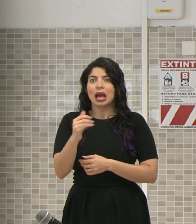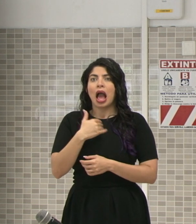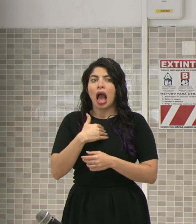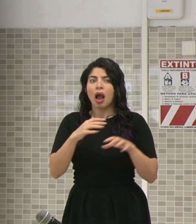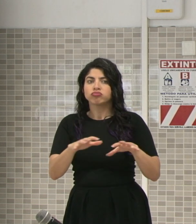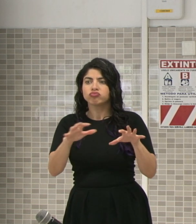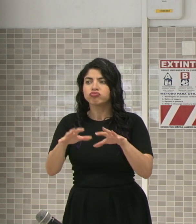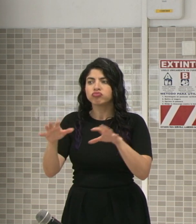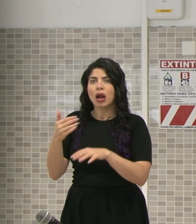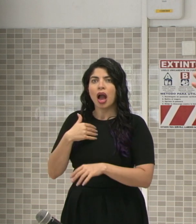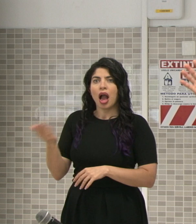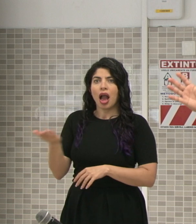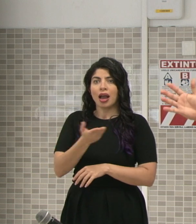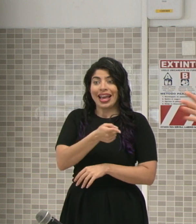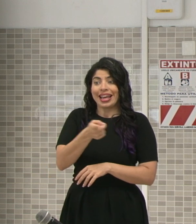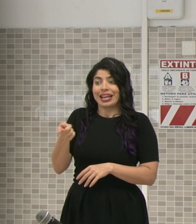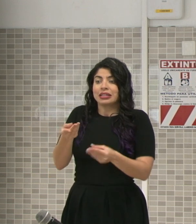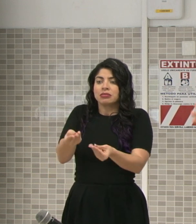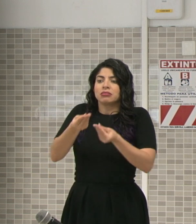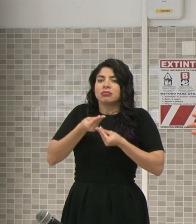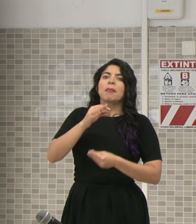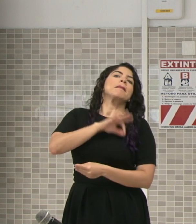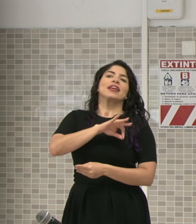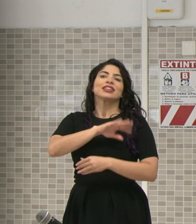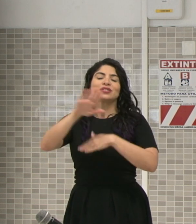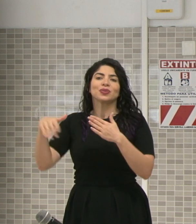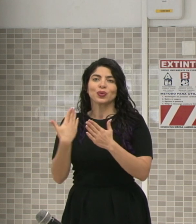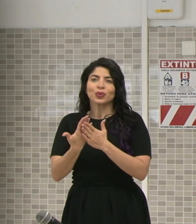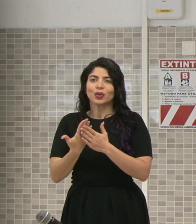movimiento ahí. Y eso está beneficiando a todas y todos.